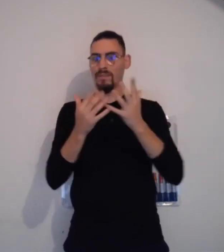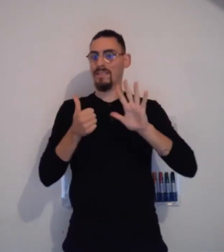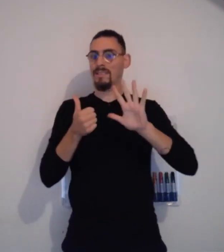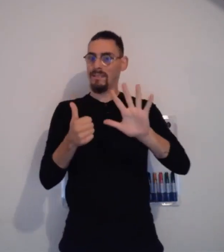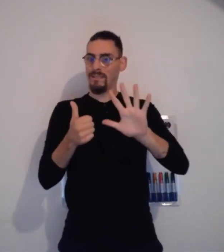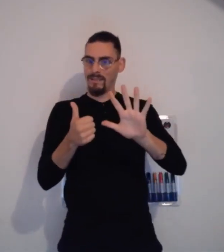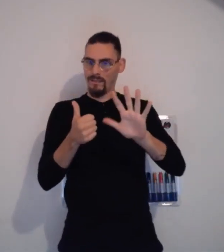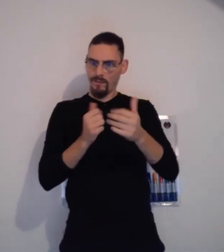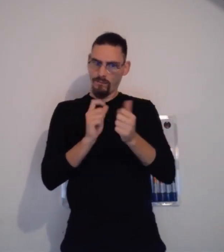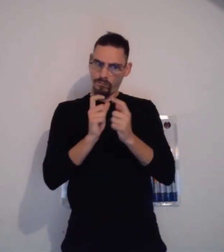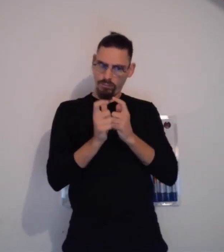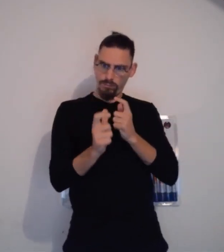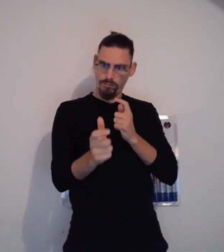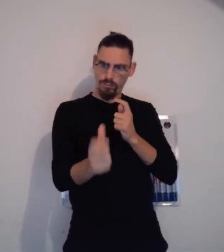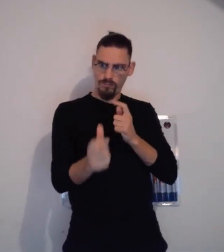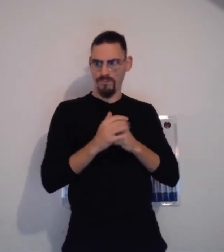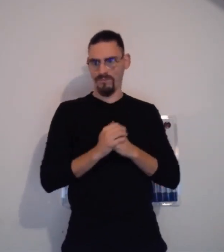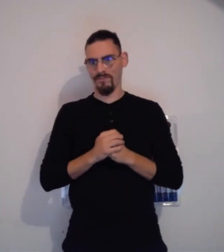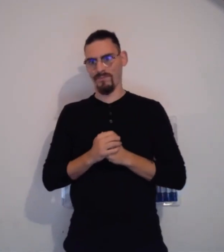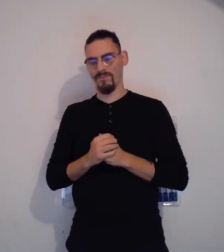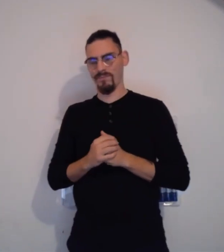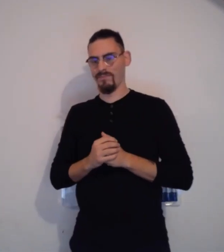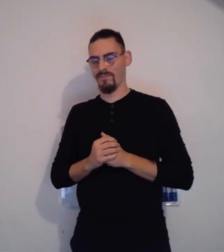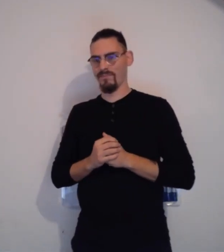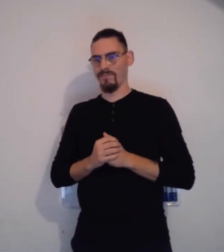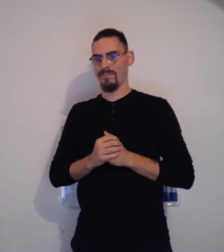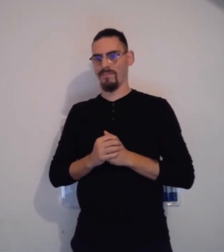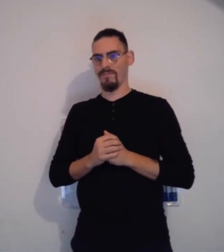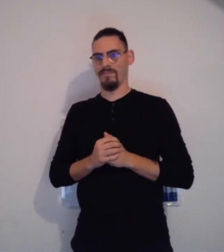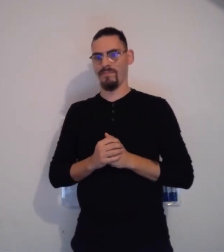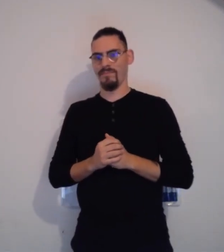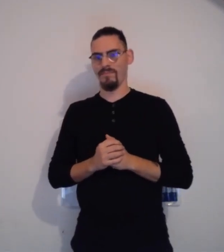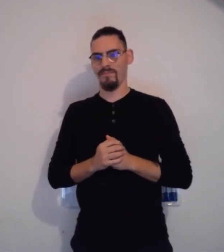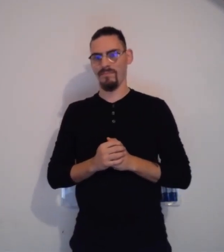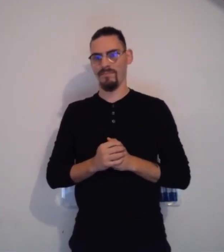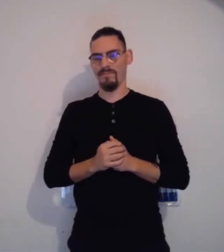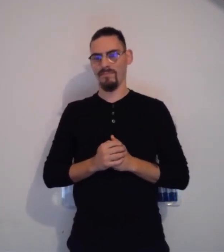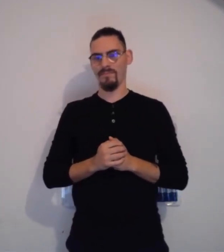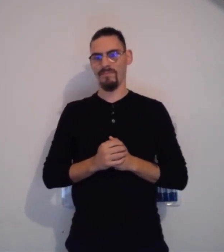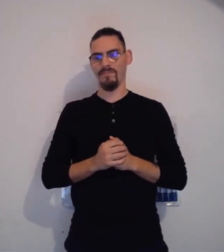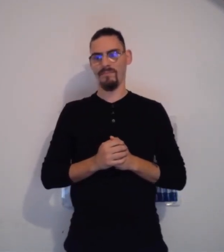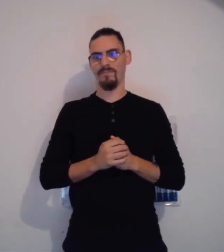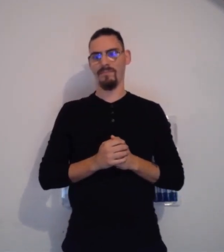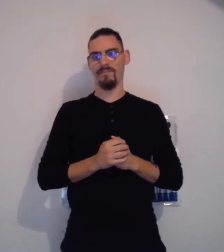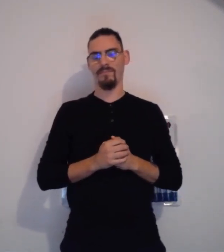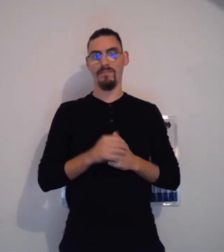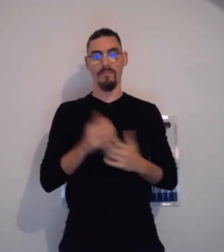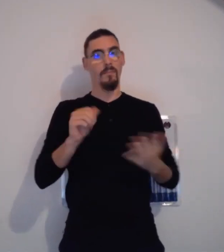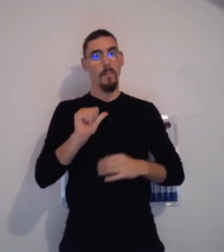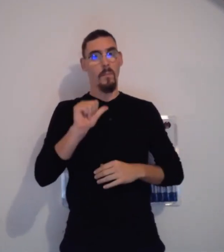Et bien voilà, donc nous allons commencer. Donc j'ai six thèmes à aborder avec vous aujourd'hui. Donc nous allons commencer tout de suite.